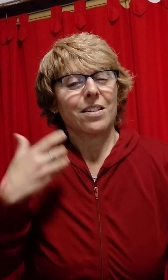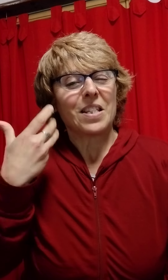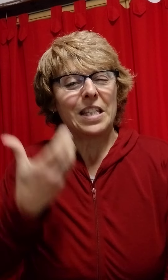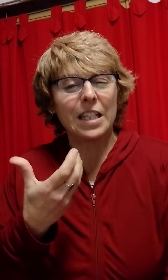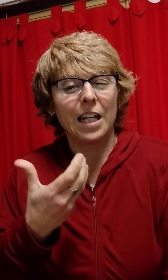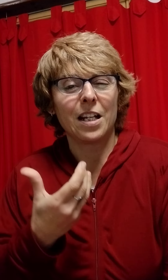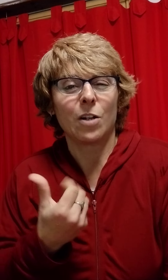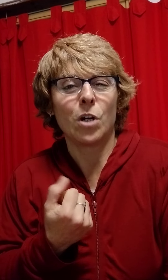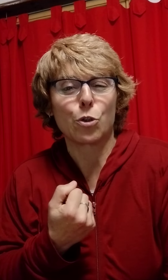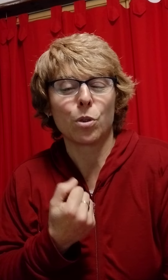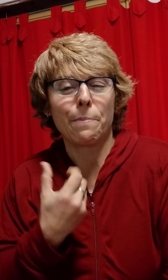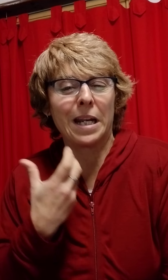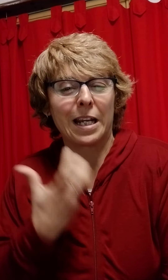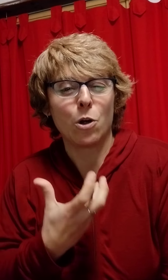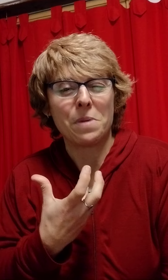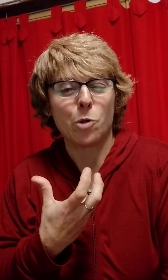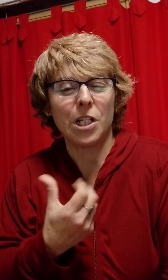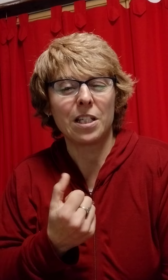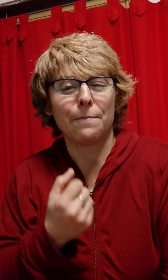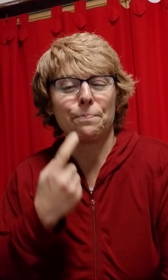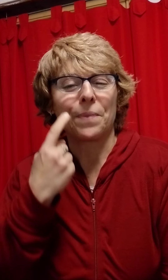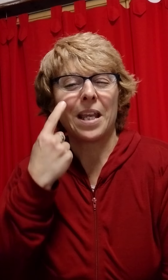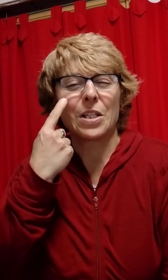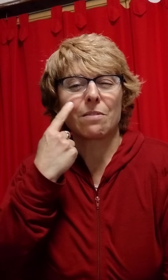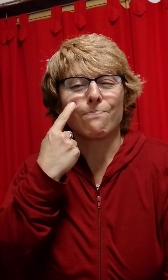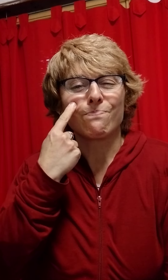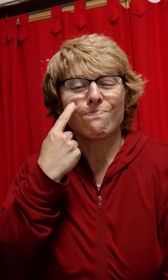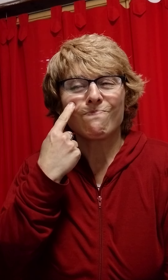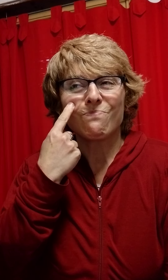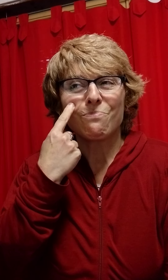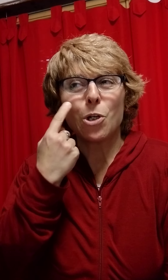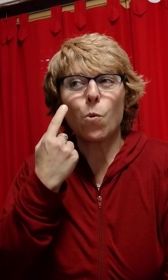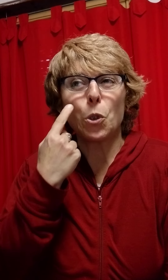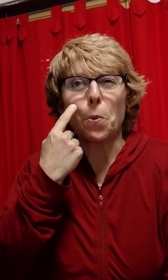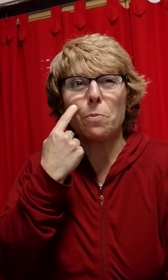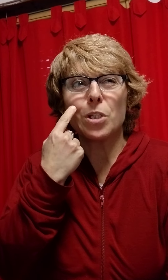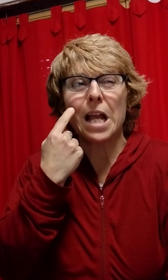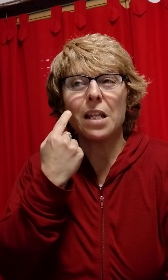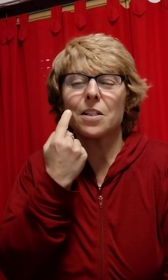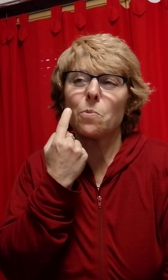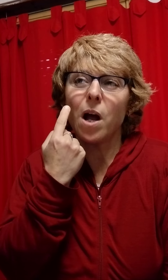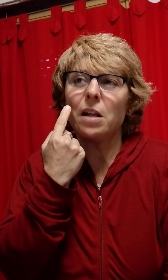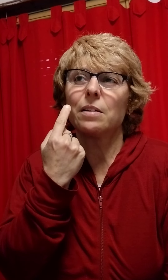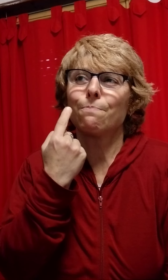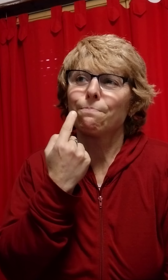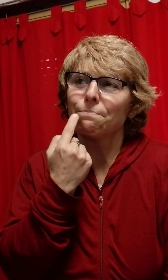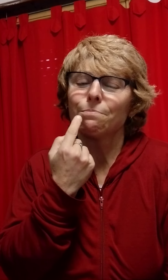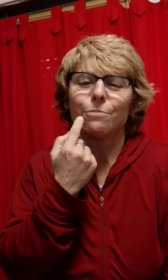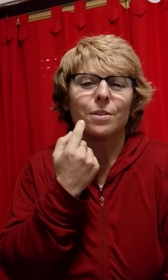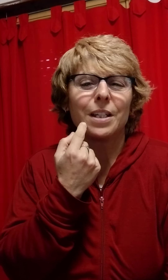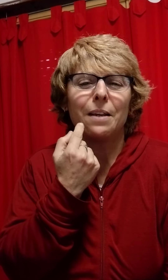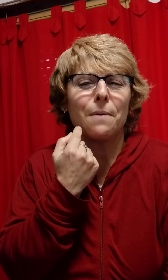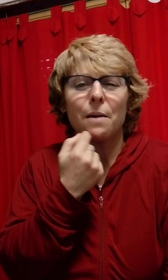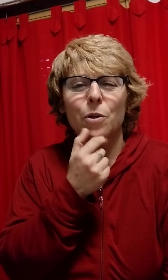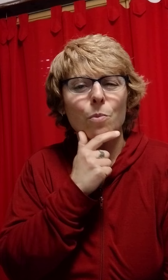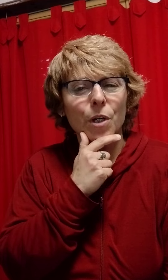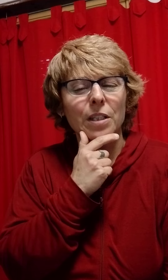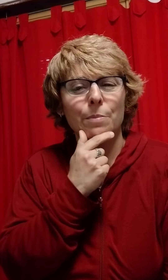Si quieren que los ayude para que lo memoricen, es. ¿Vieron cuando vemos a alguien? Dicimos, ay, qué barro, ¿cómo es esta